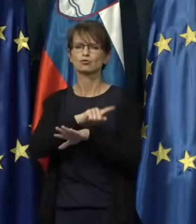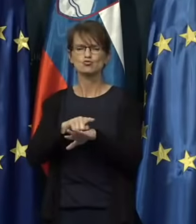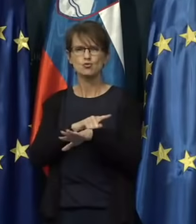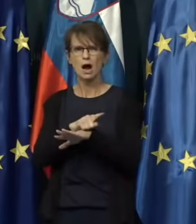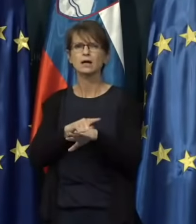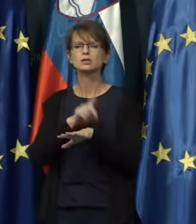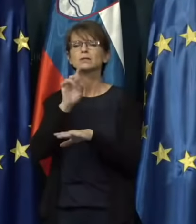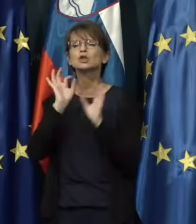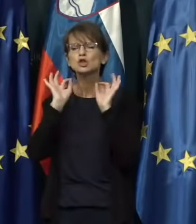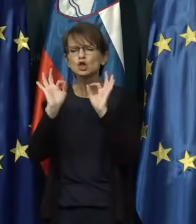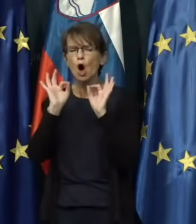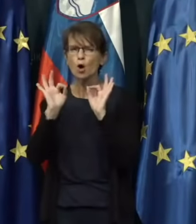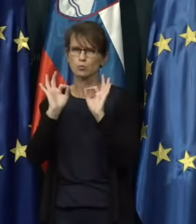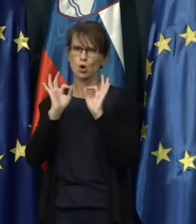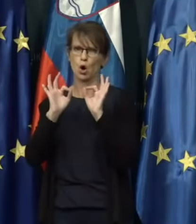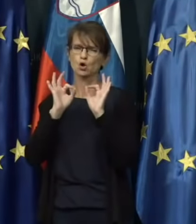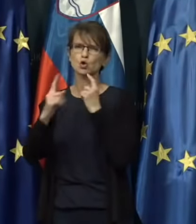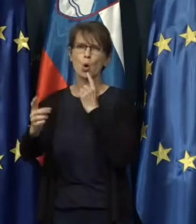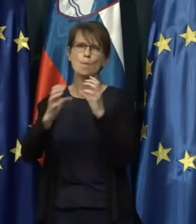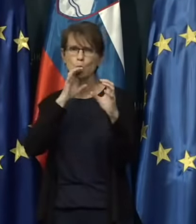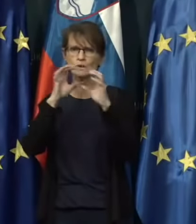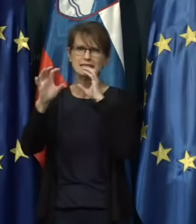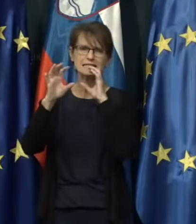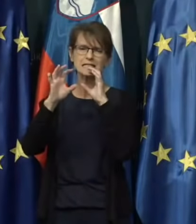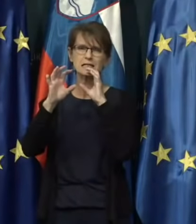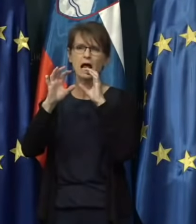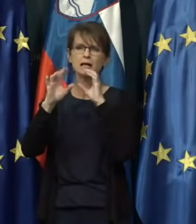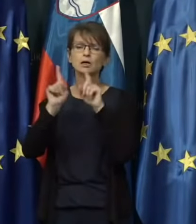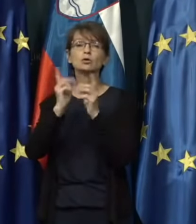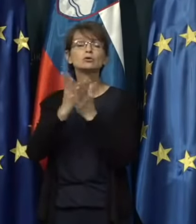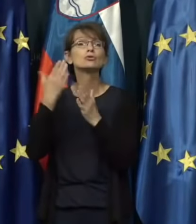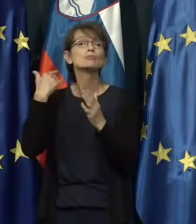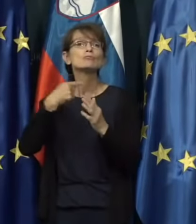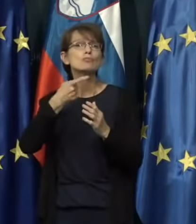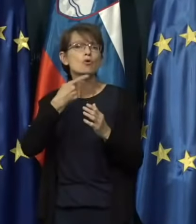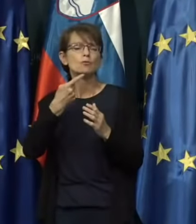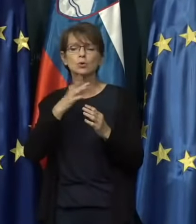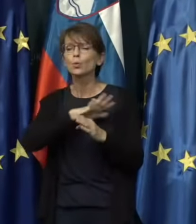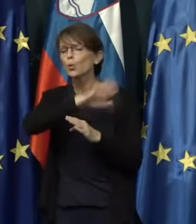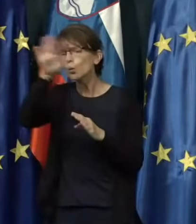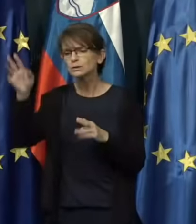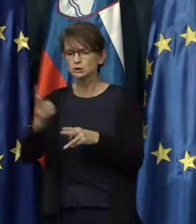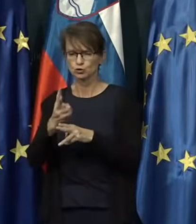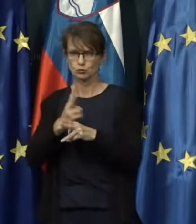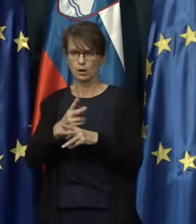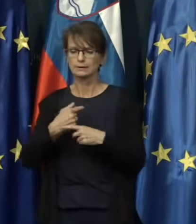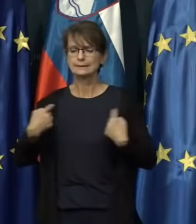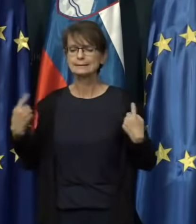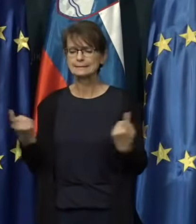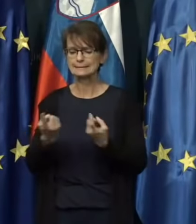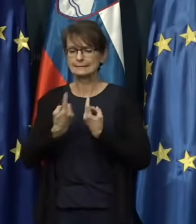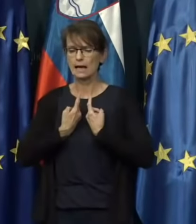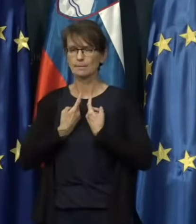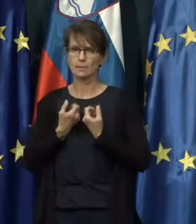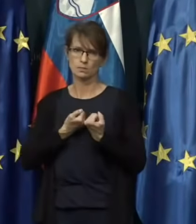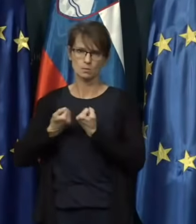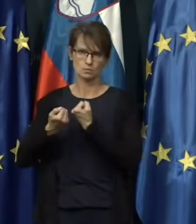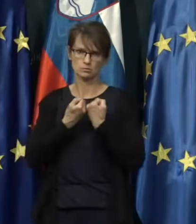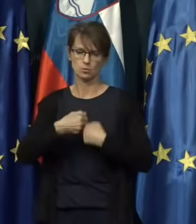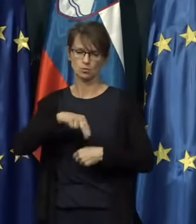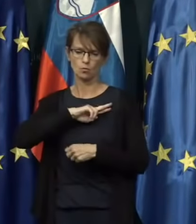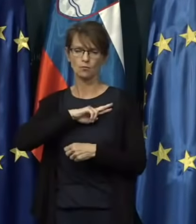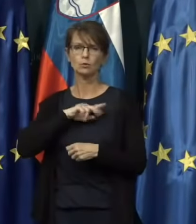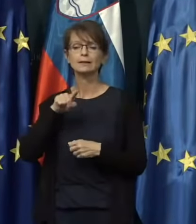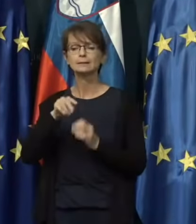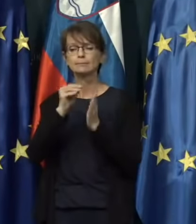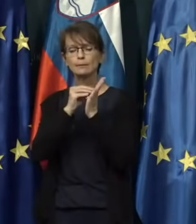dobro skomunicirali. Obenem, pa kot sem prej že odgovoril, tudi vsi državljani nosimo odgovornost, da te podatke